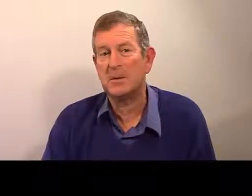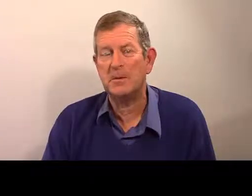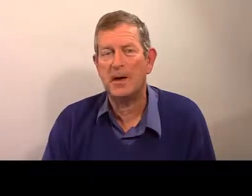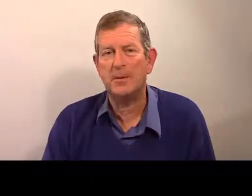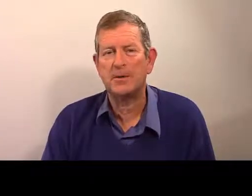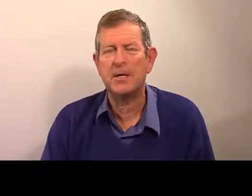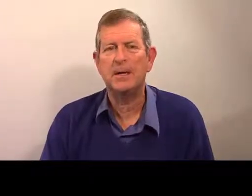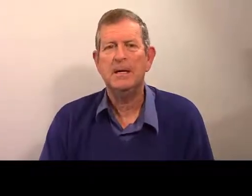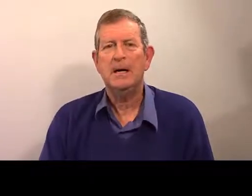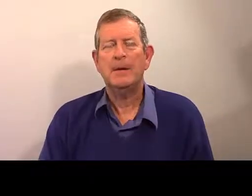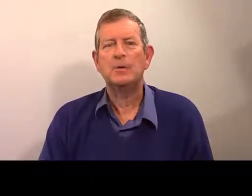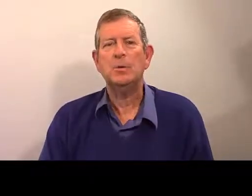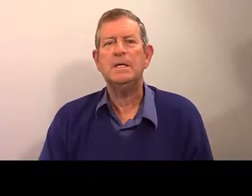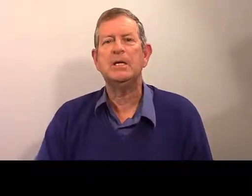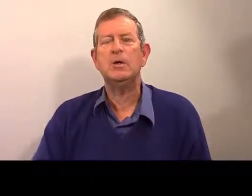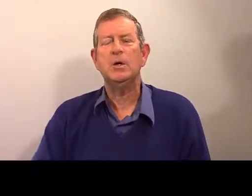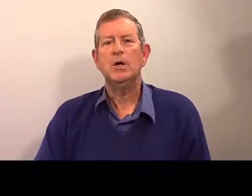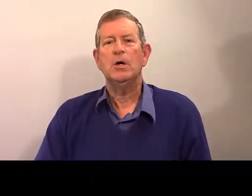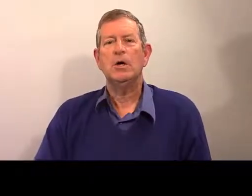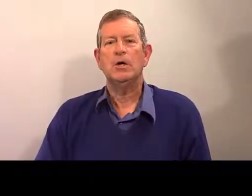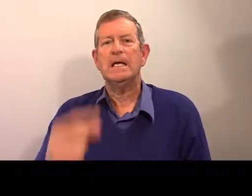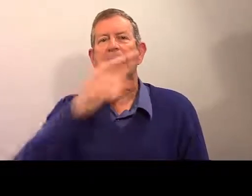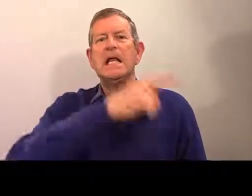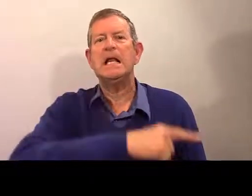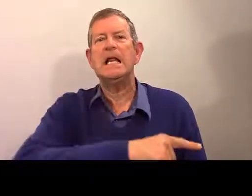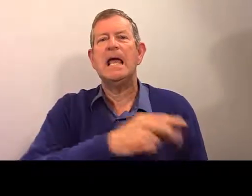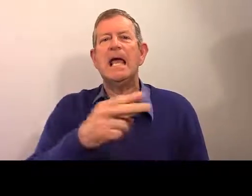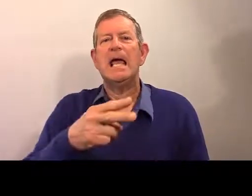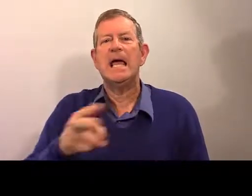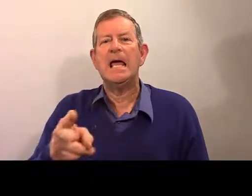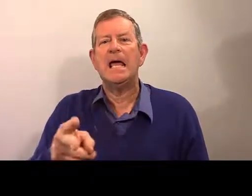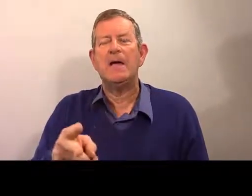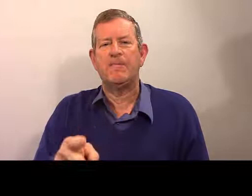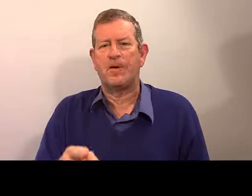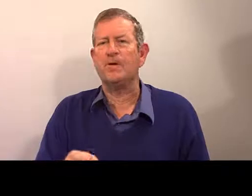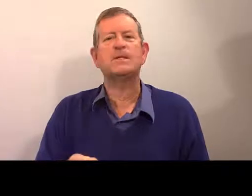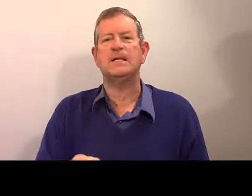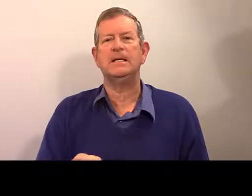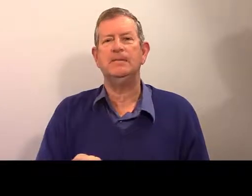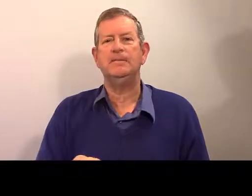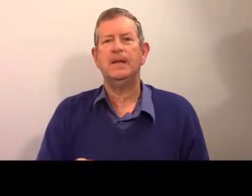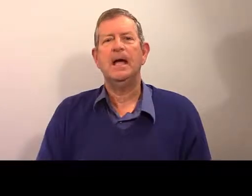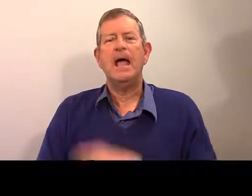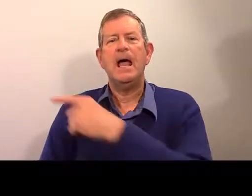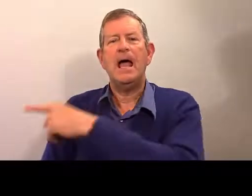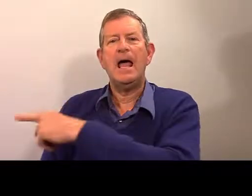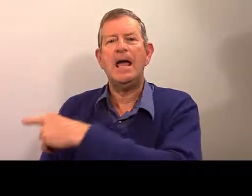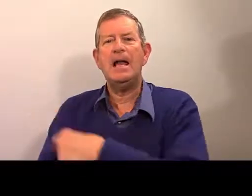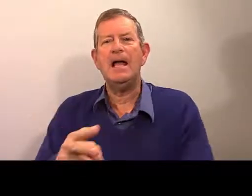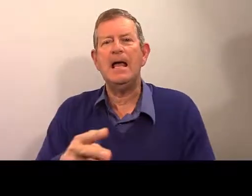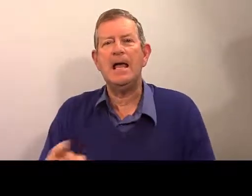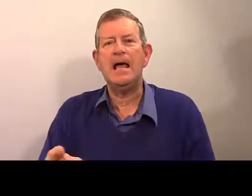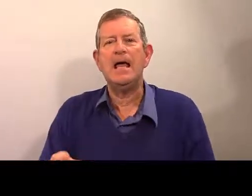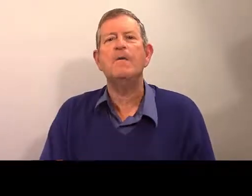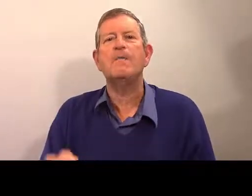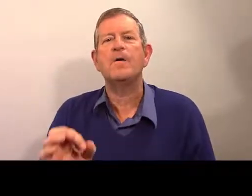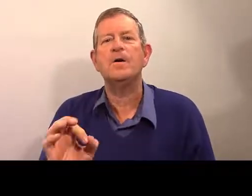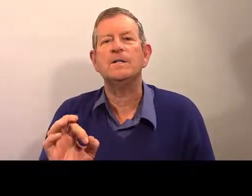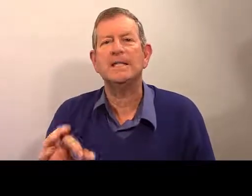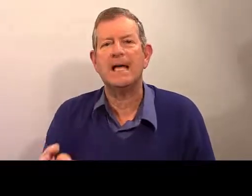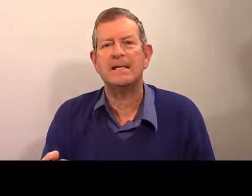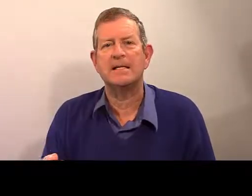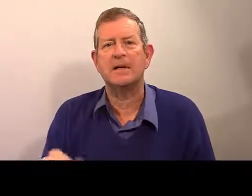ça, c'est très important. Parce qu'on dit que... est français. Elle est